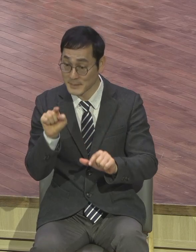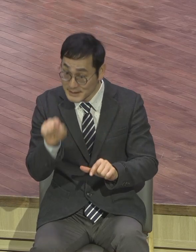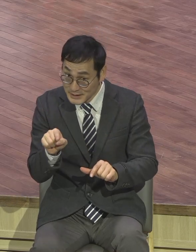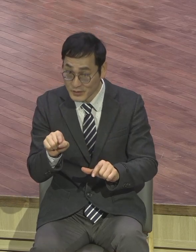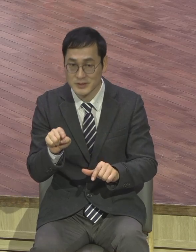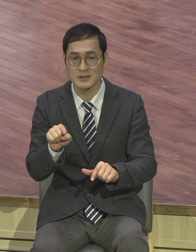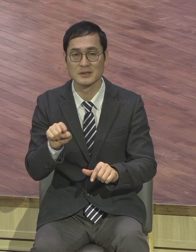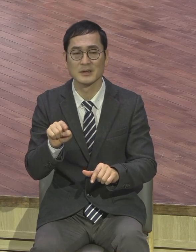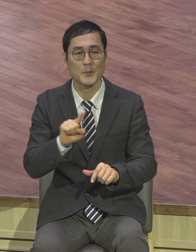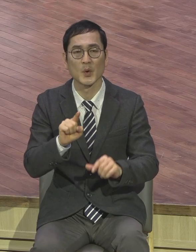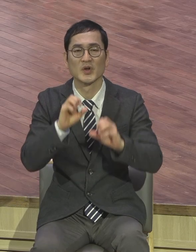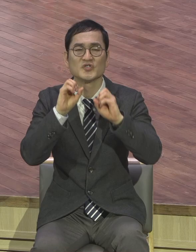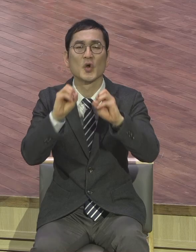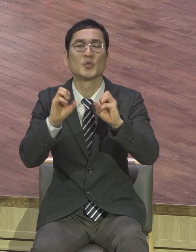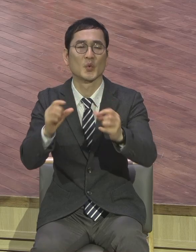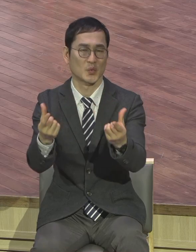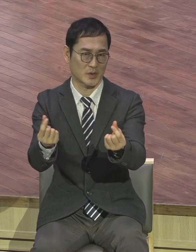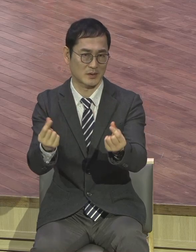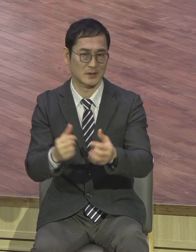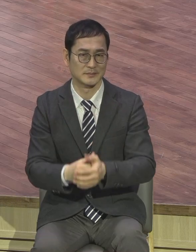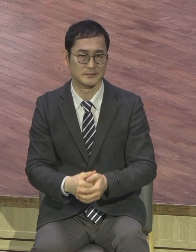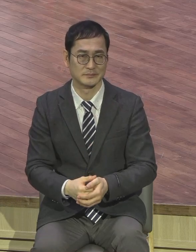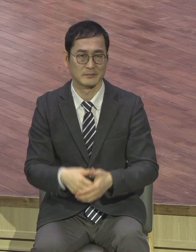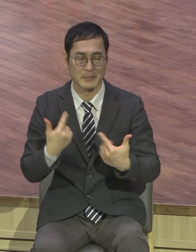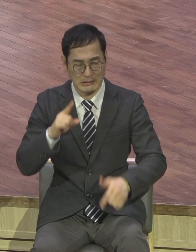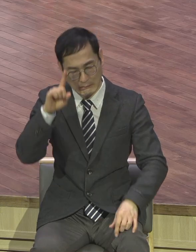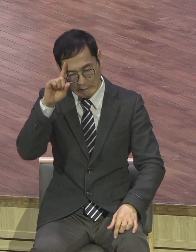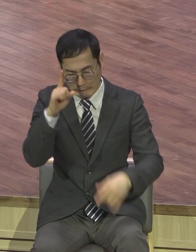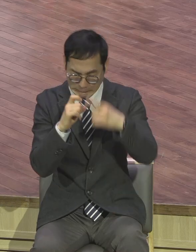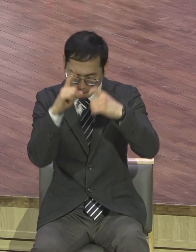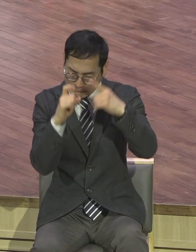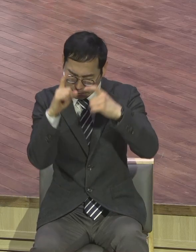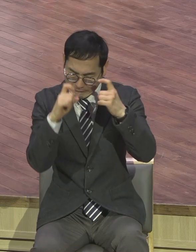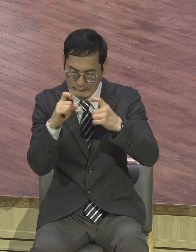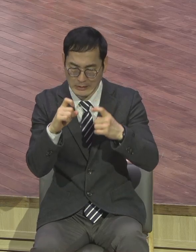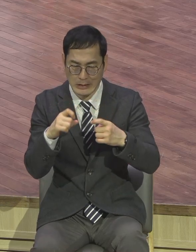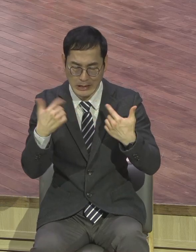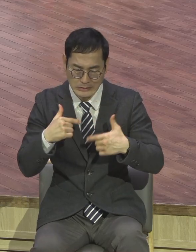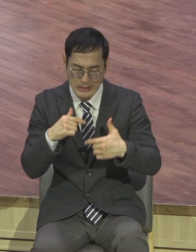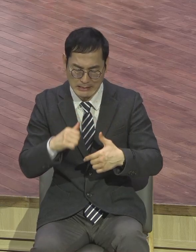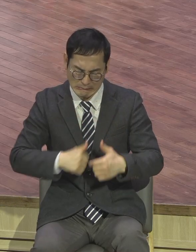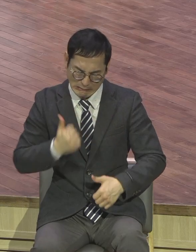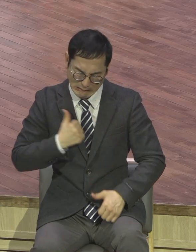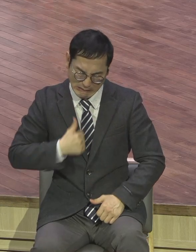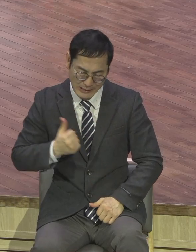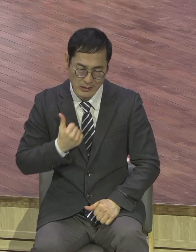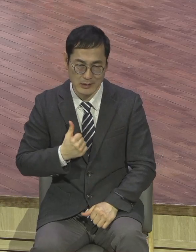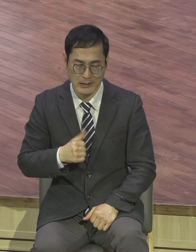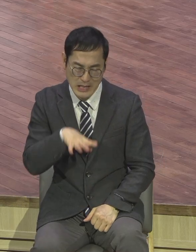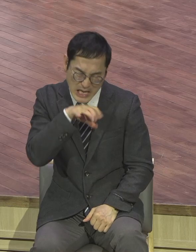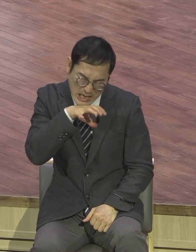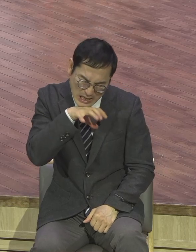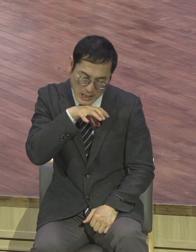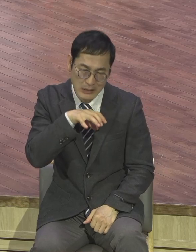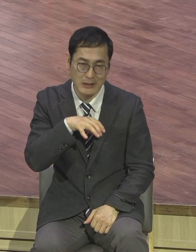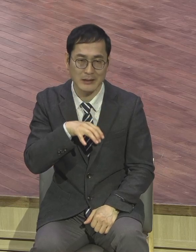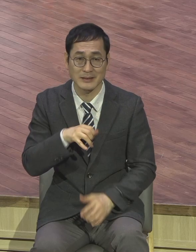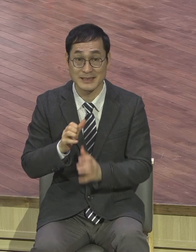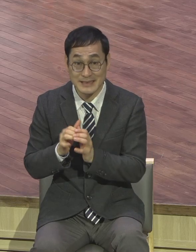맨날 싸우고 맨날 짜증내고 맨날 후회하고 맨날 불평하는 사람이 전도를 한다. 너나